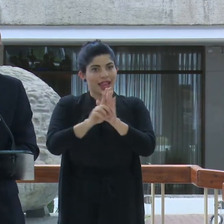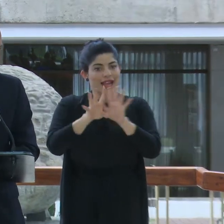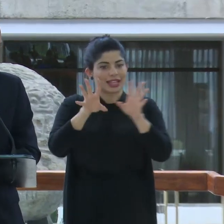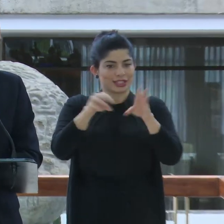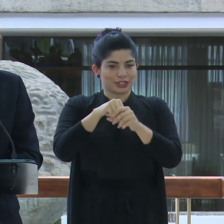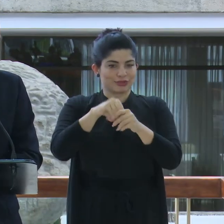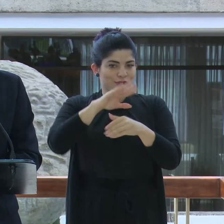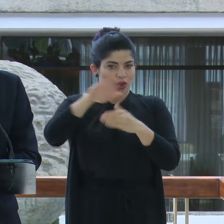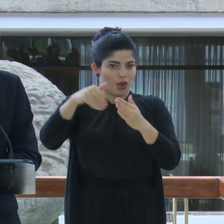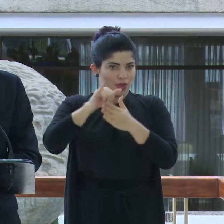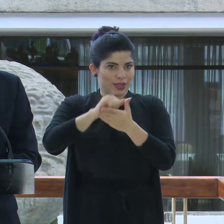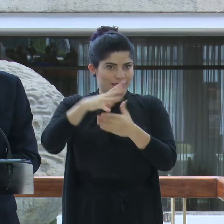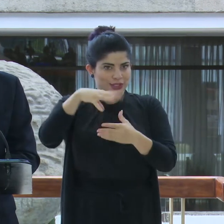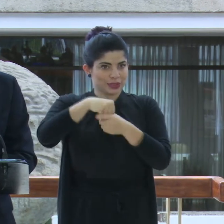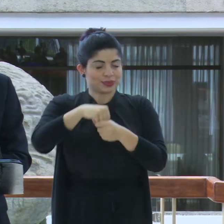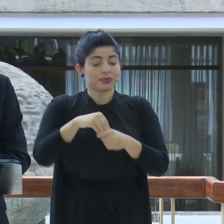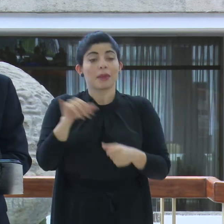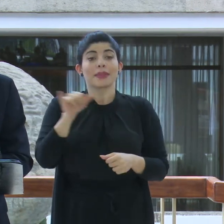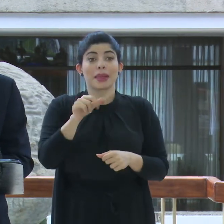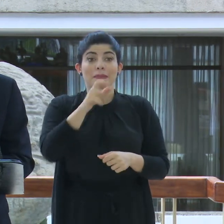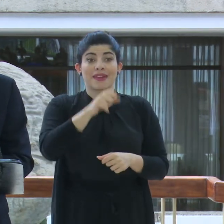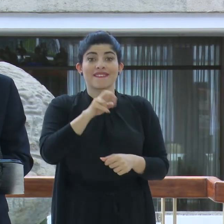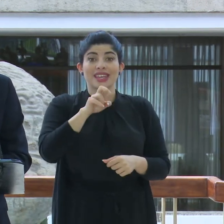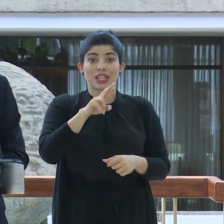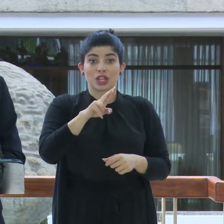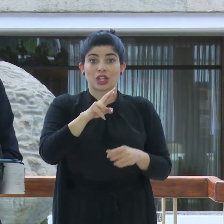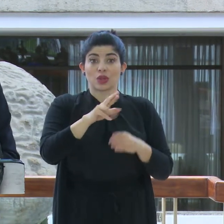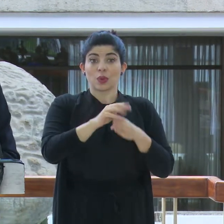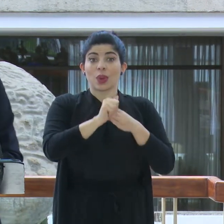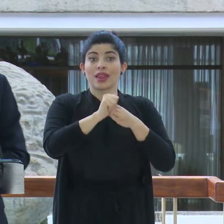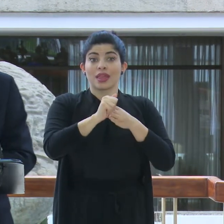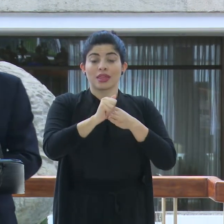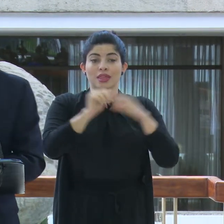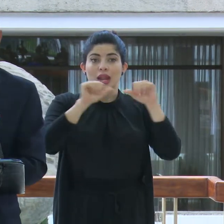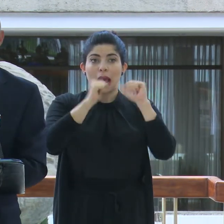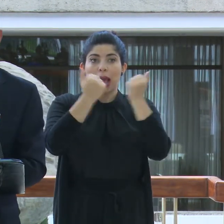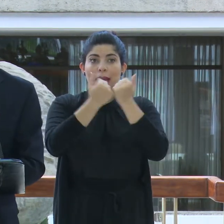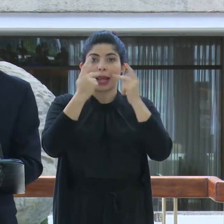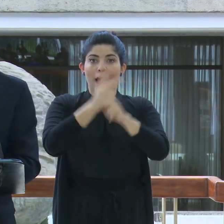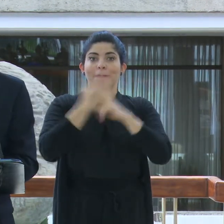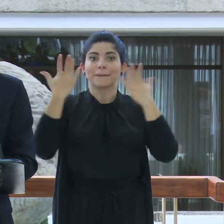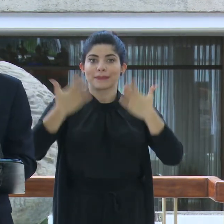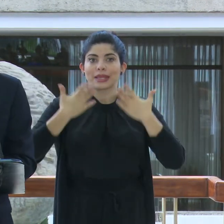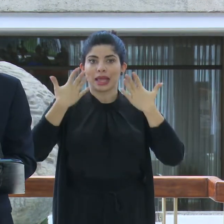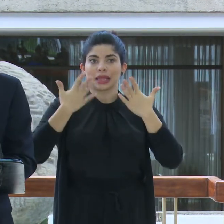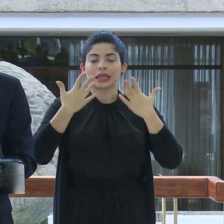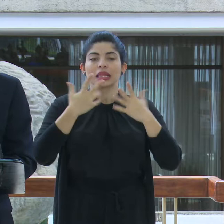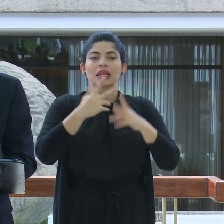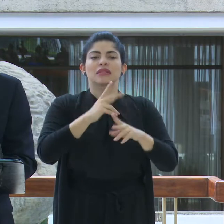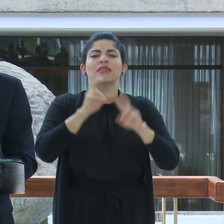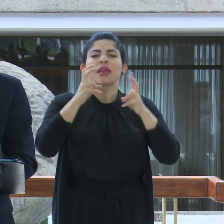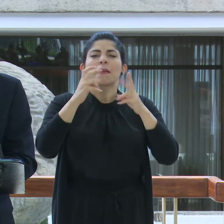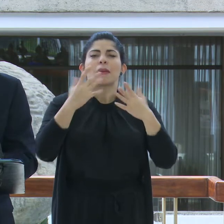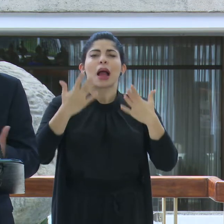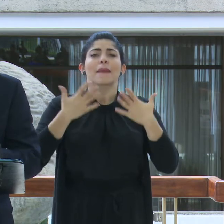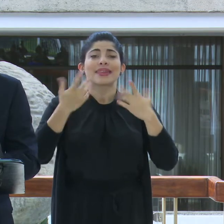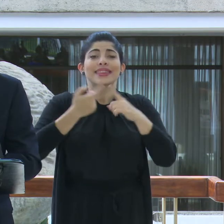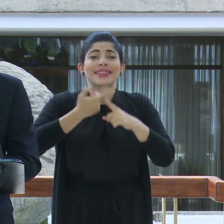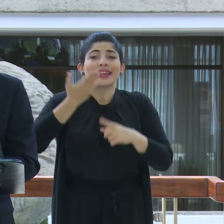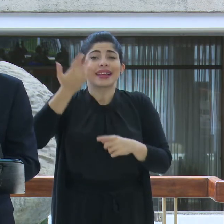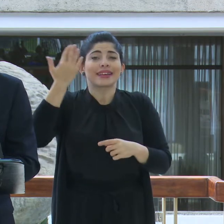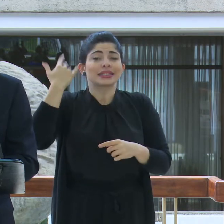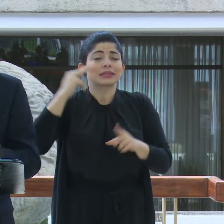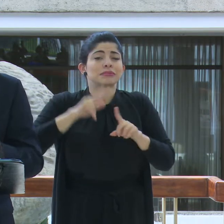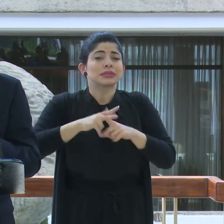Pero también don Víctor ha sido un líder en el tema ambiental, un líder en el tema ambiental desde sus primeros años